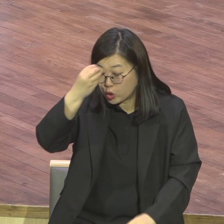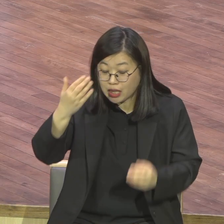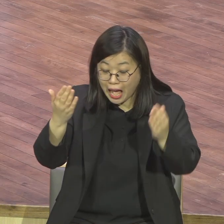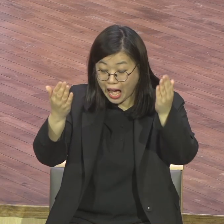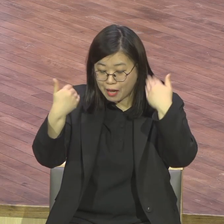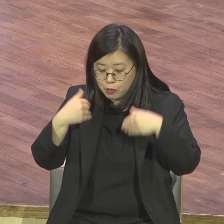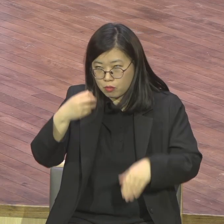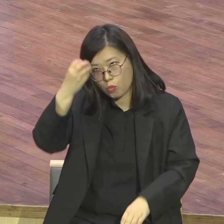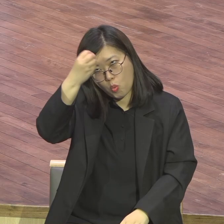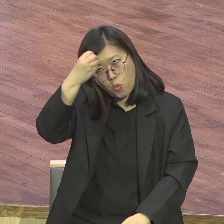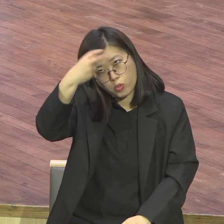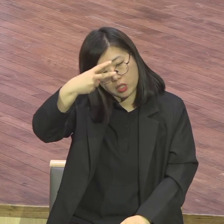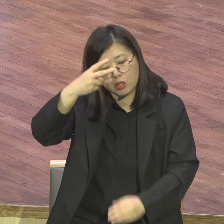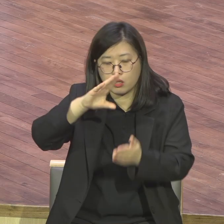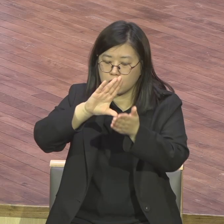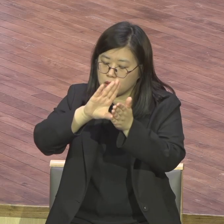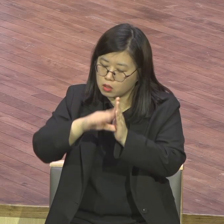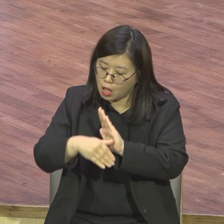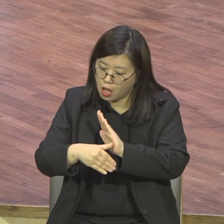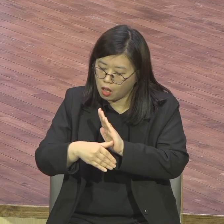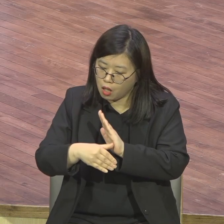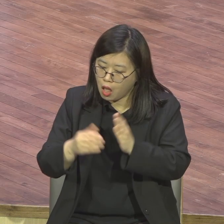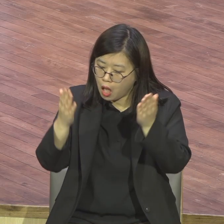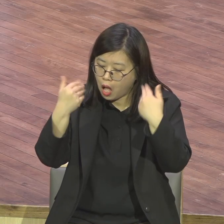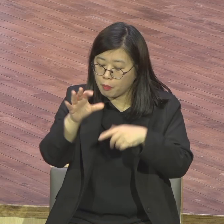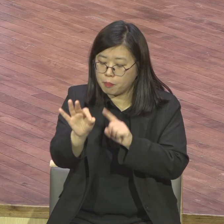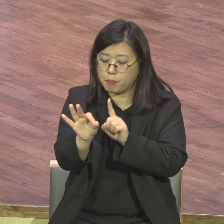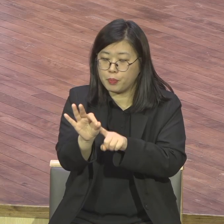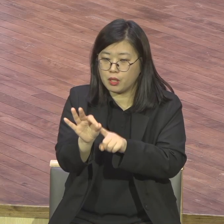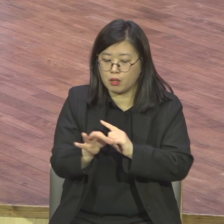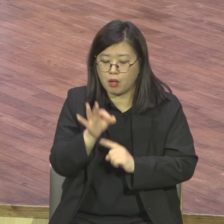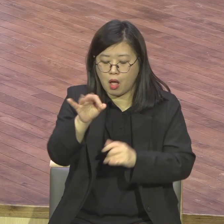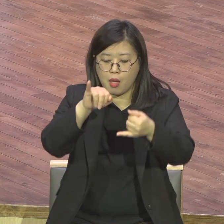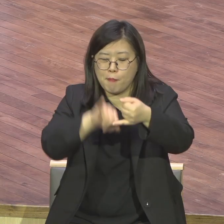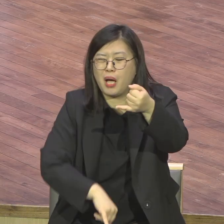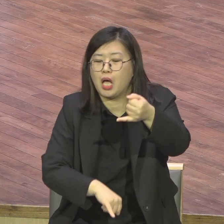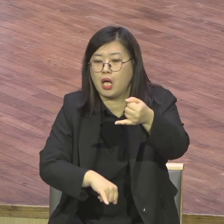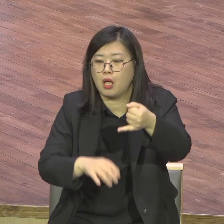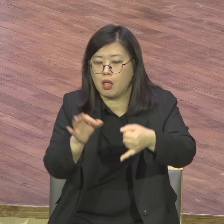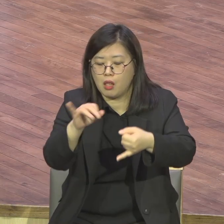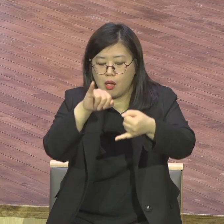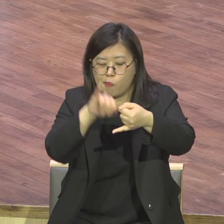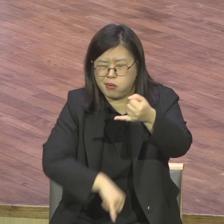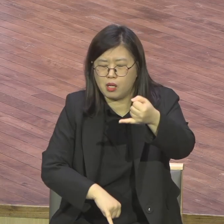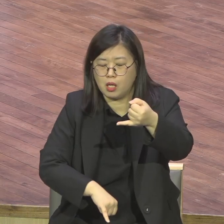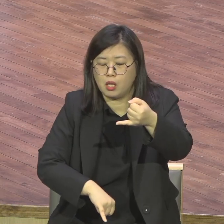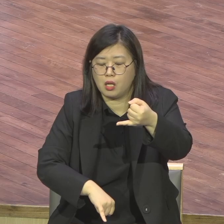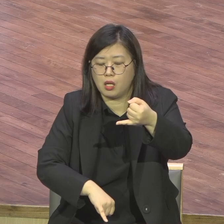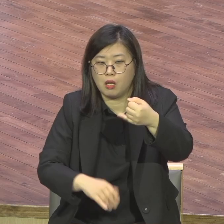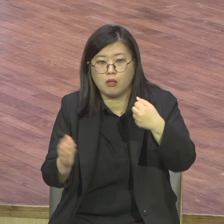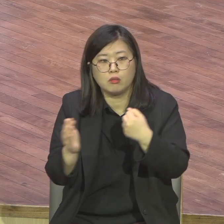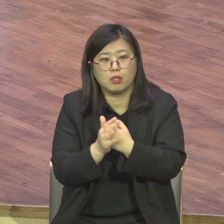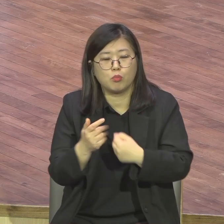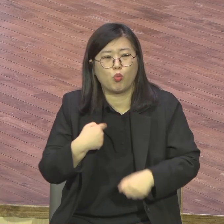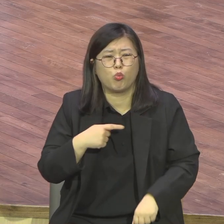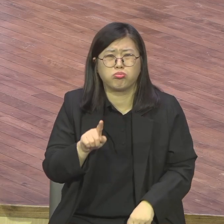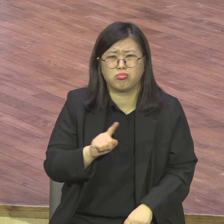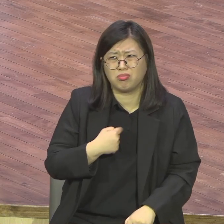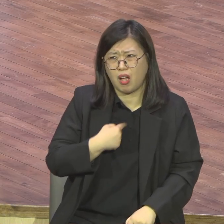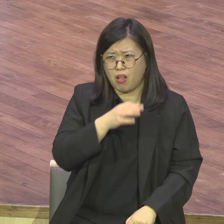어쩔 수지 이거 어떻게 하나 내가 친구 맞는데 친구 신문배달한대 신문배달하면 어떻게 되냐 새벽 4시하고 저녁에